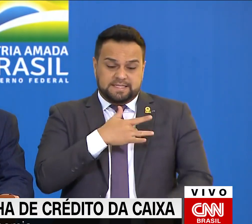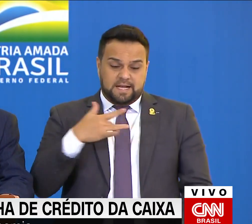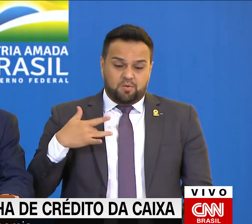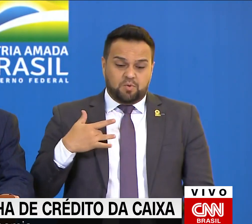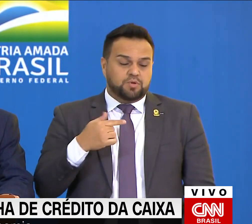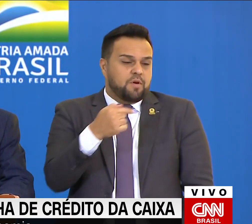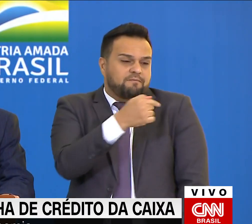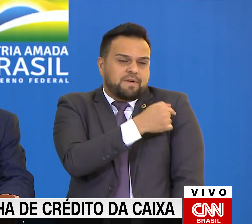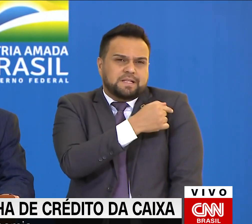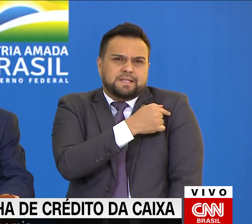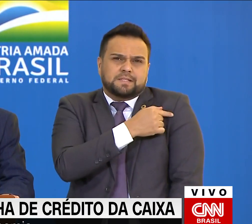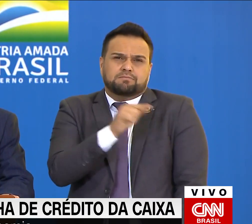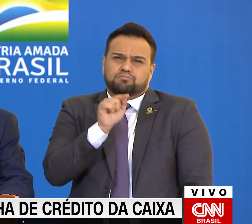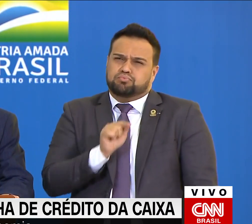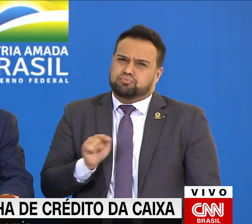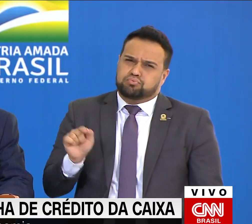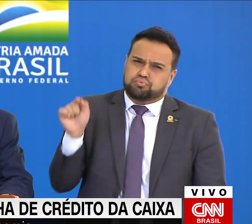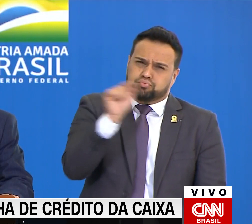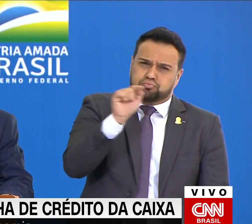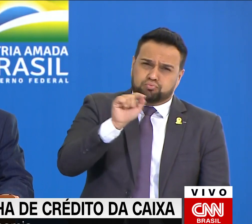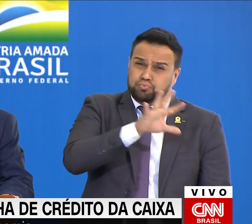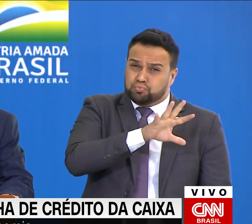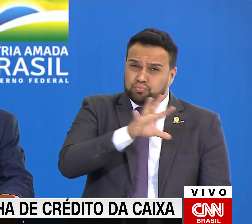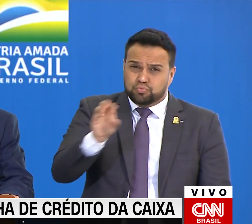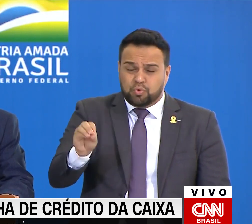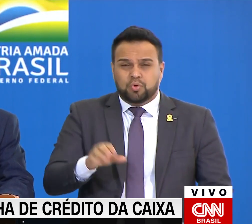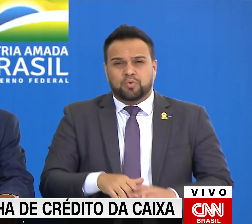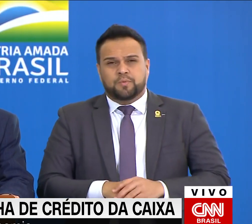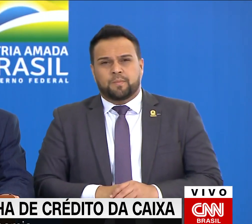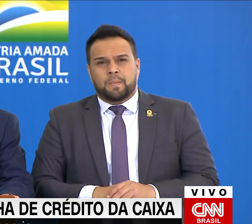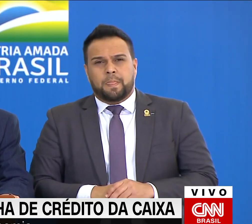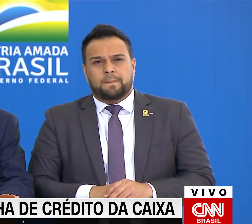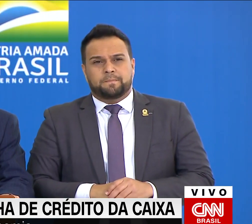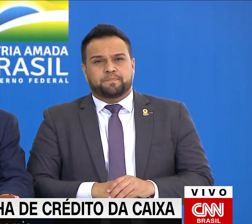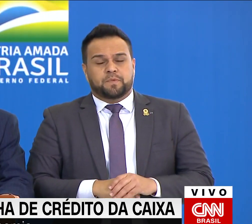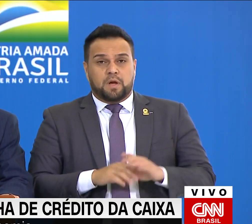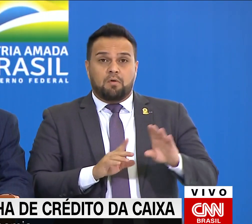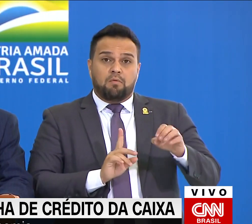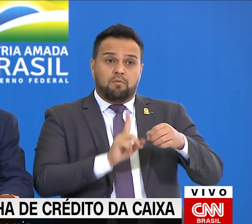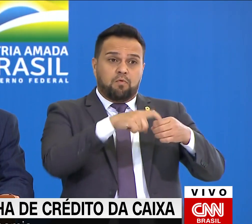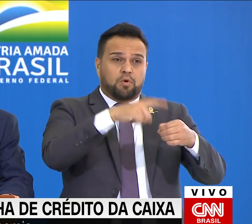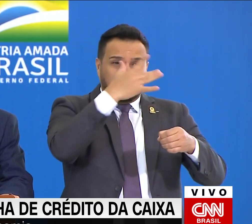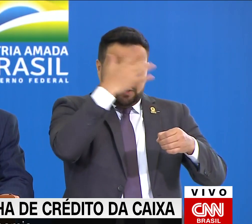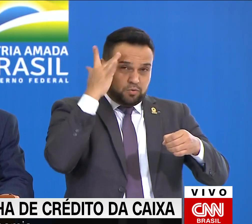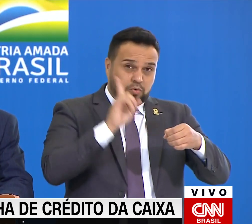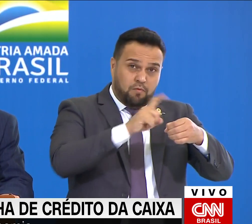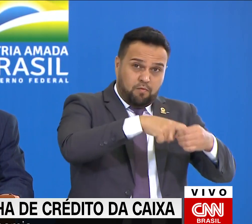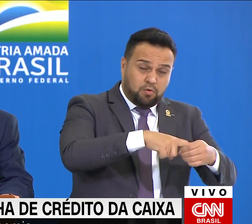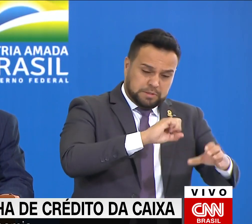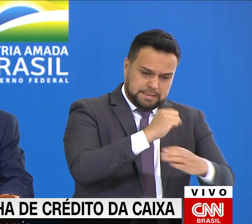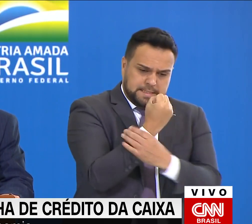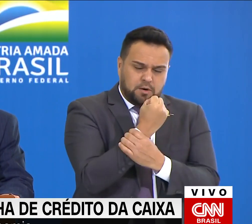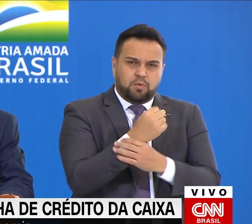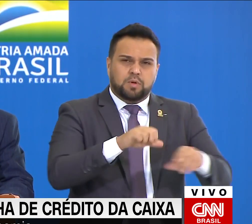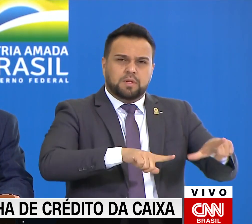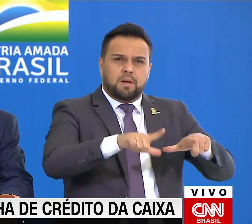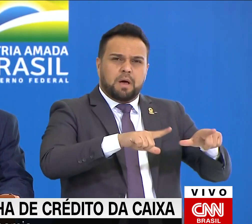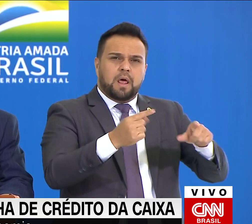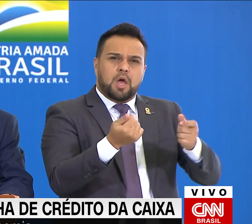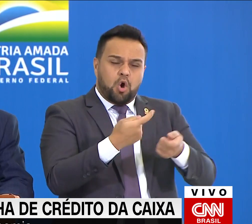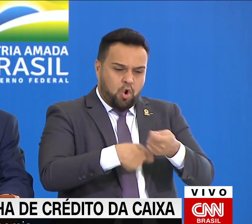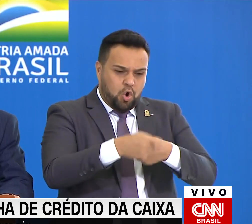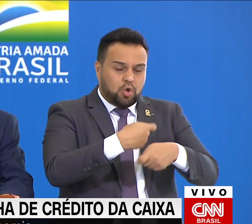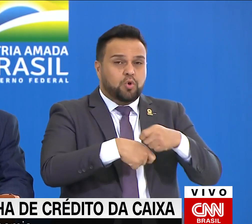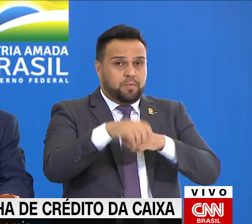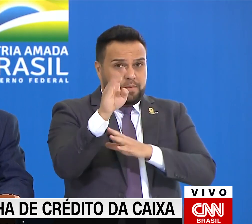vacinação em massa, que está promovendo o retorno seguro ao trabalho. A economia brasileira vai crescer 5